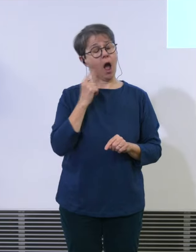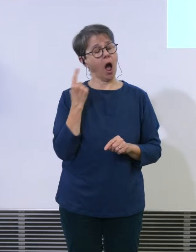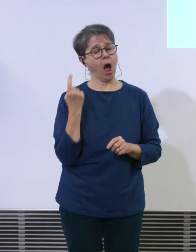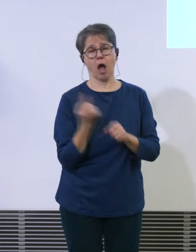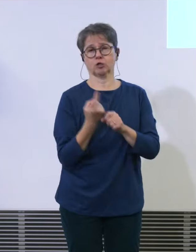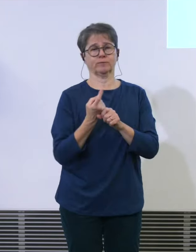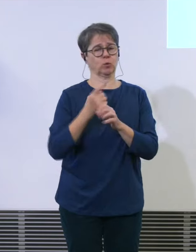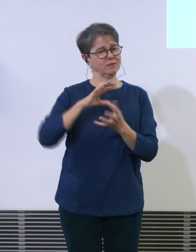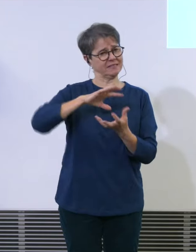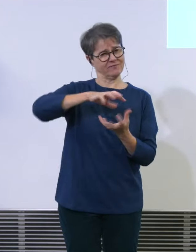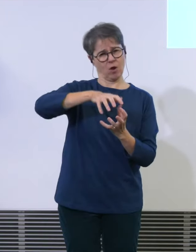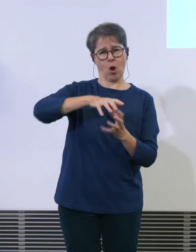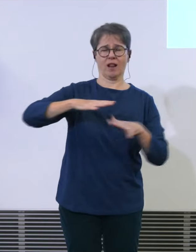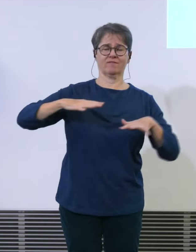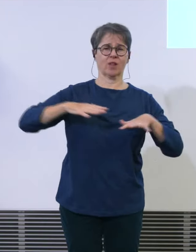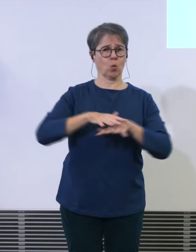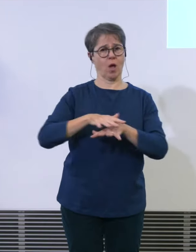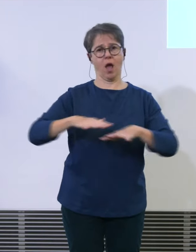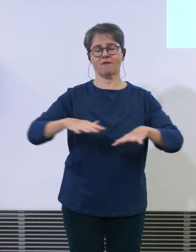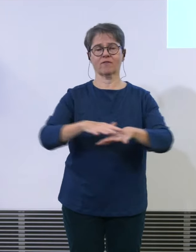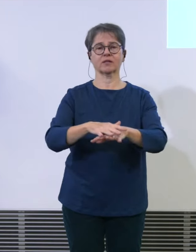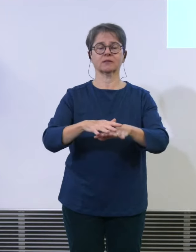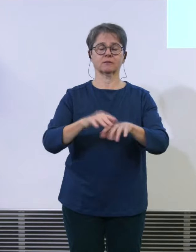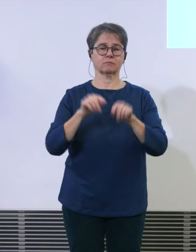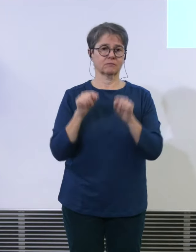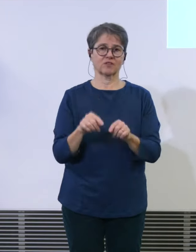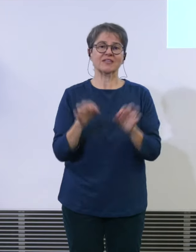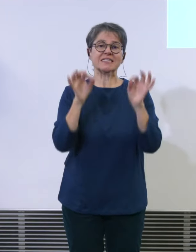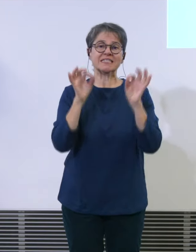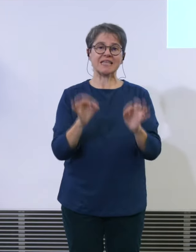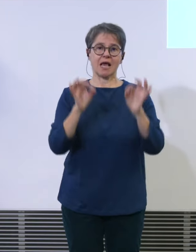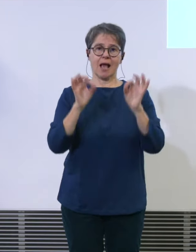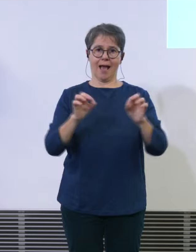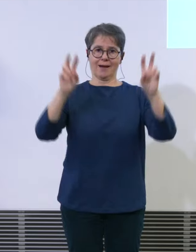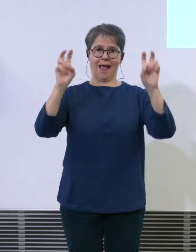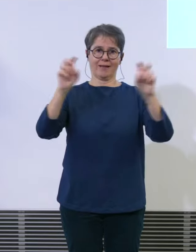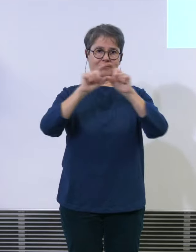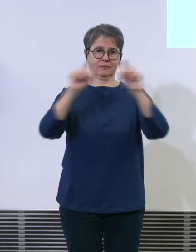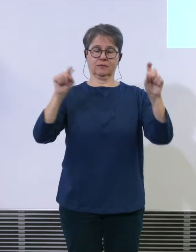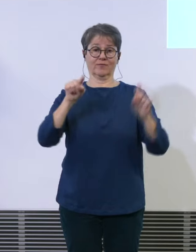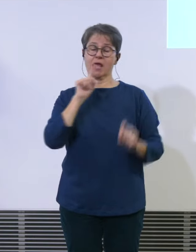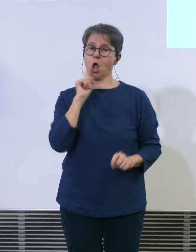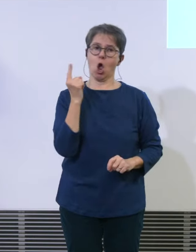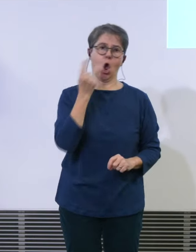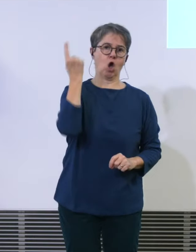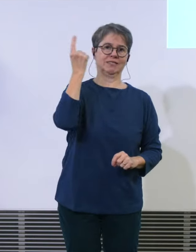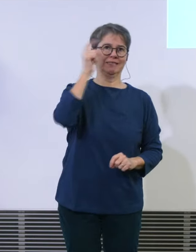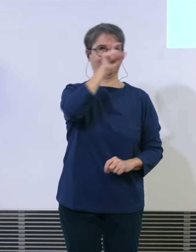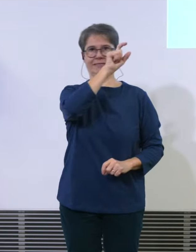anspruchsvollen flughafen ist sicherheit glaube ich das höchste gut da sind wir auch allen